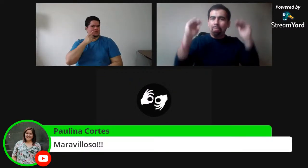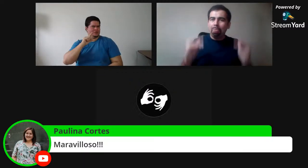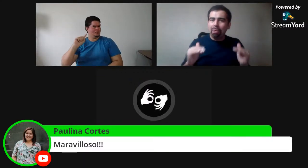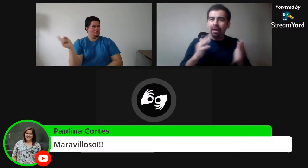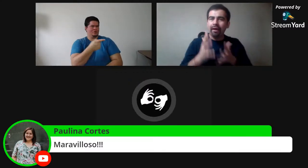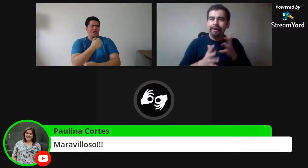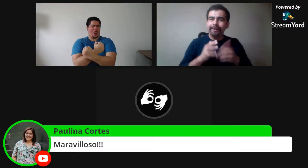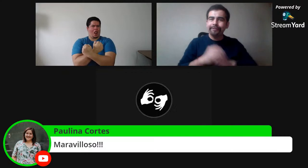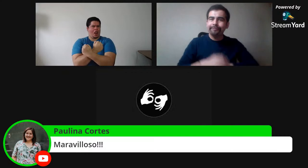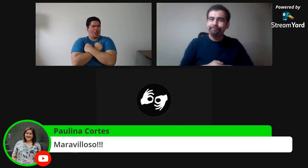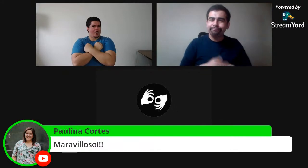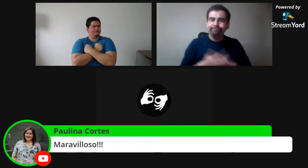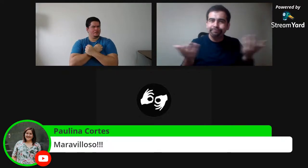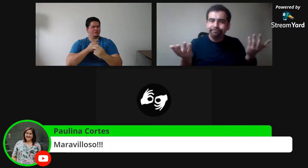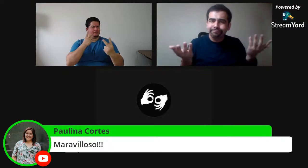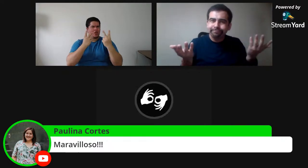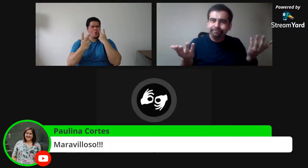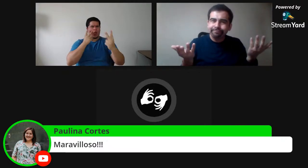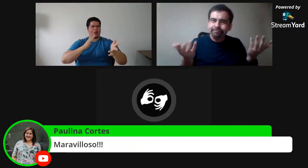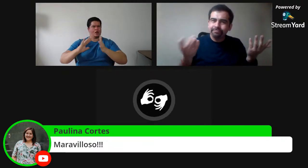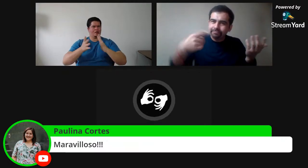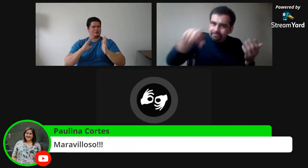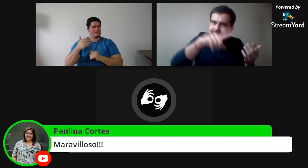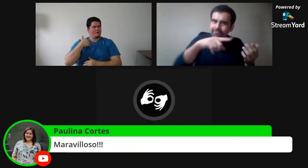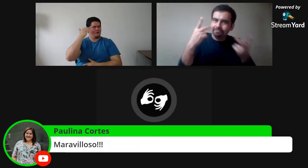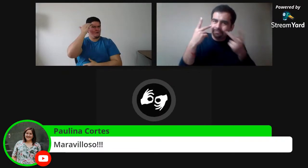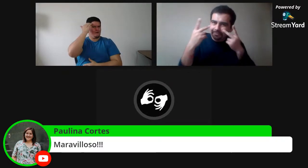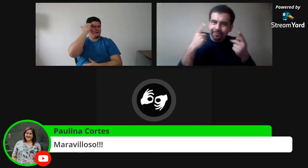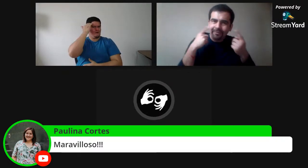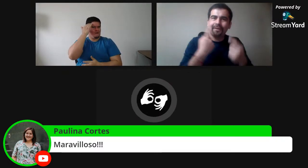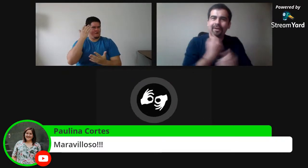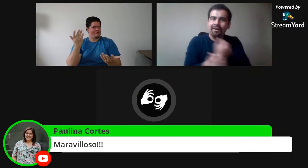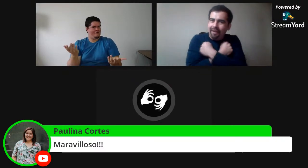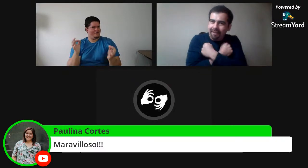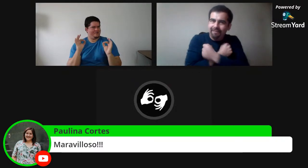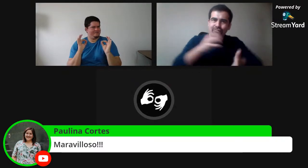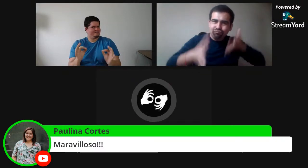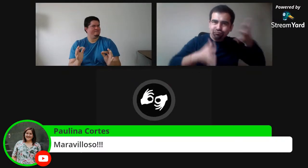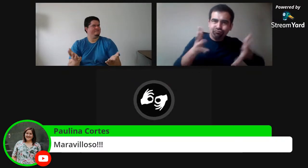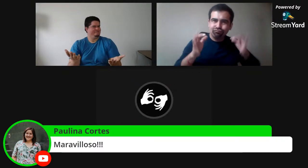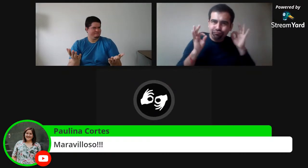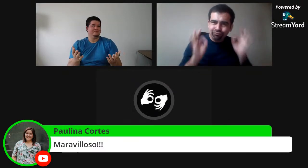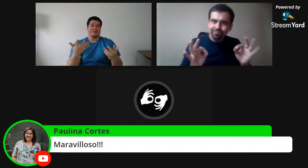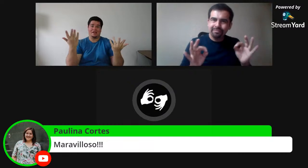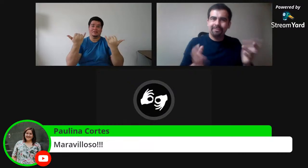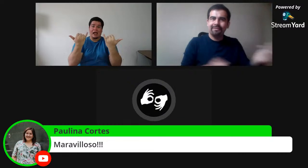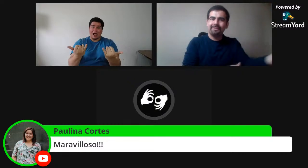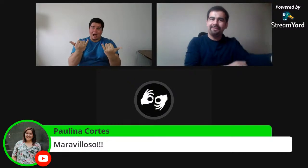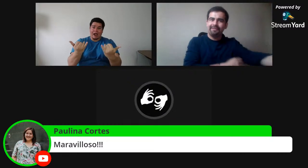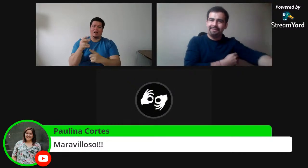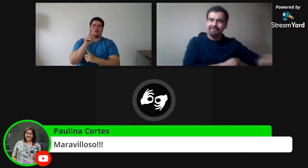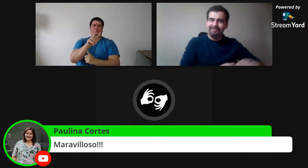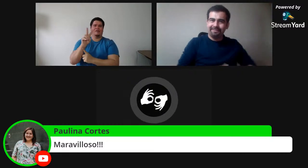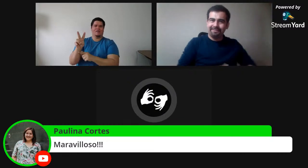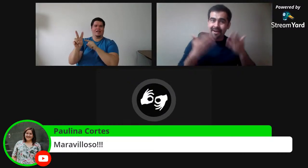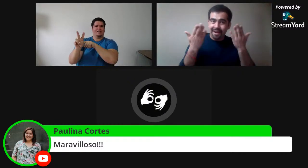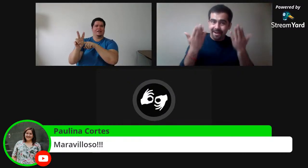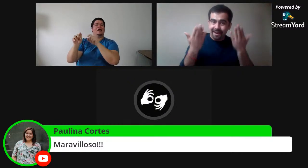Entonces ya, a veces algunos cuando ya crecen dicen, no, imaginan menos, ocupan menos lengua de no es así, aman la lengua de señas,